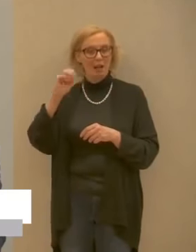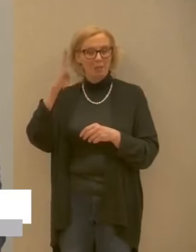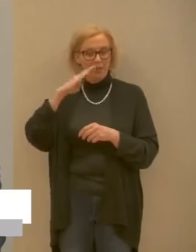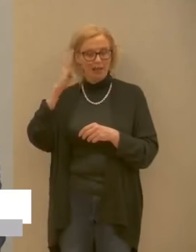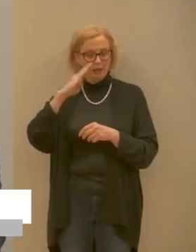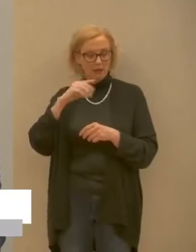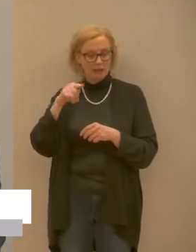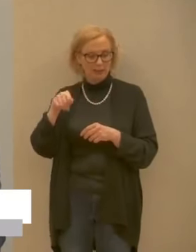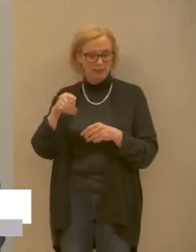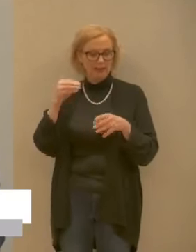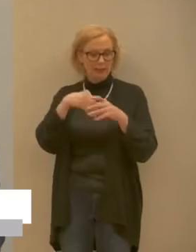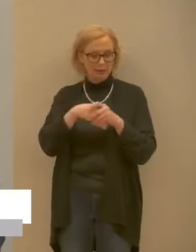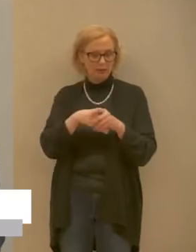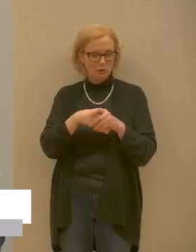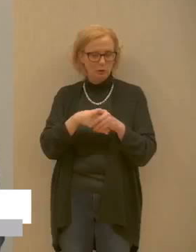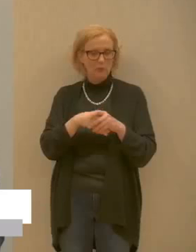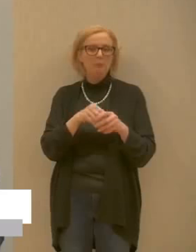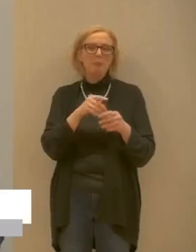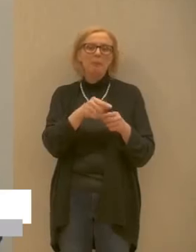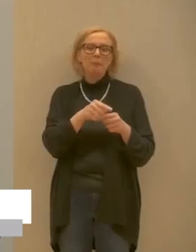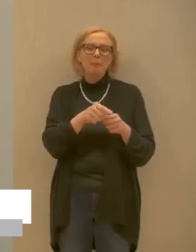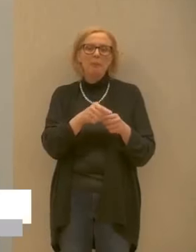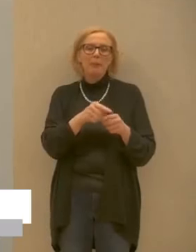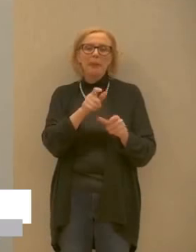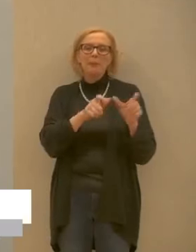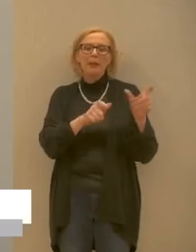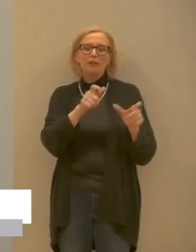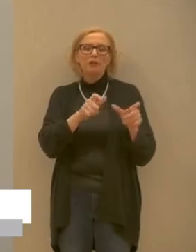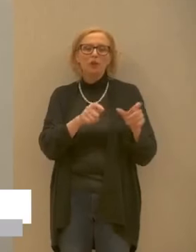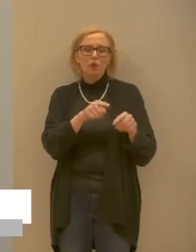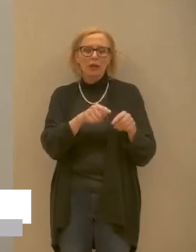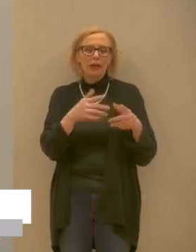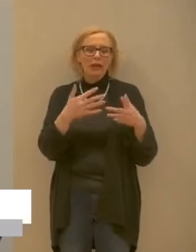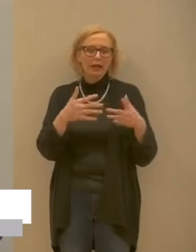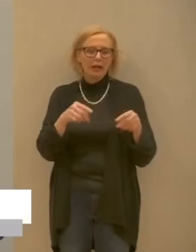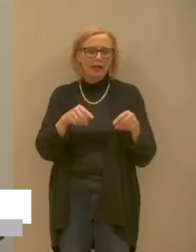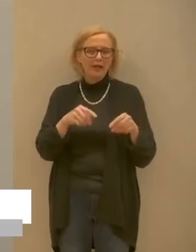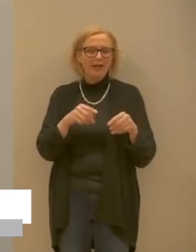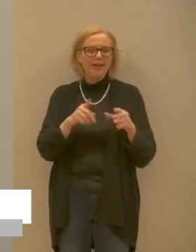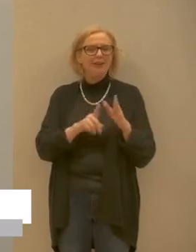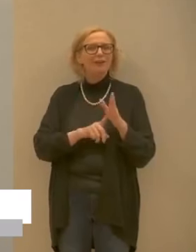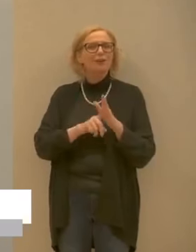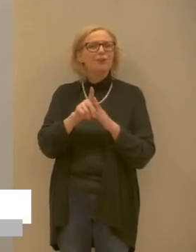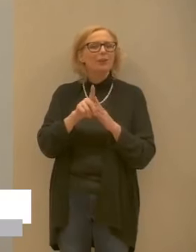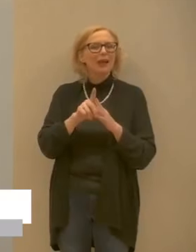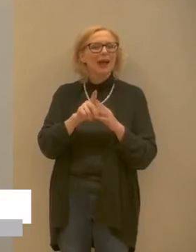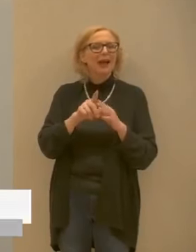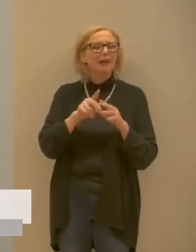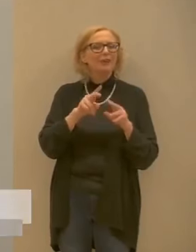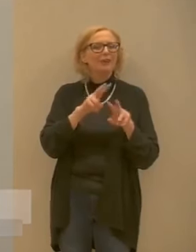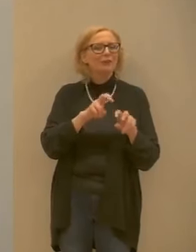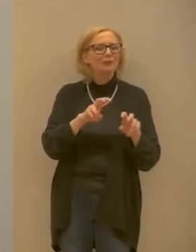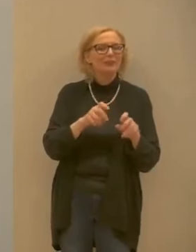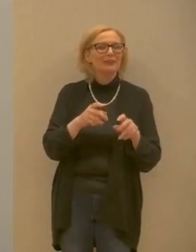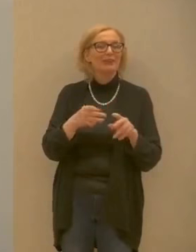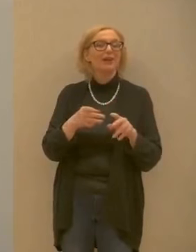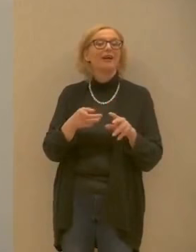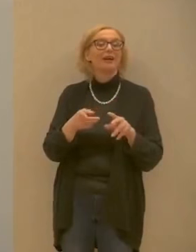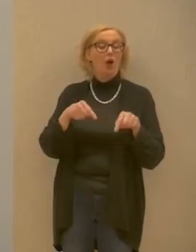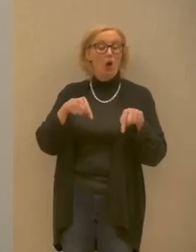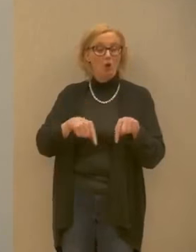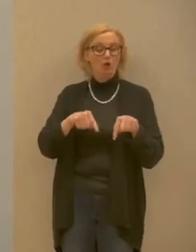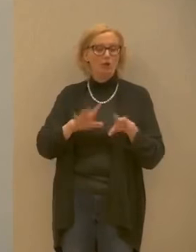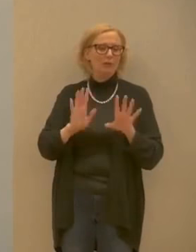Sugana e come ho detto sono casi il cui referto è arrivato oggi ma malati dalla settimana scorsa